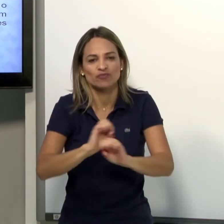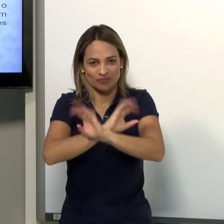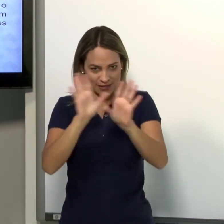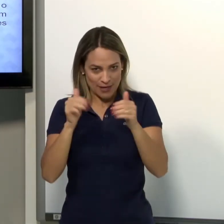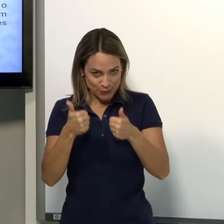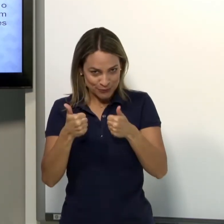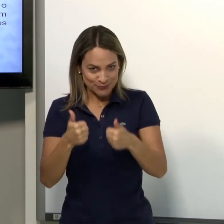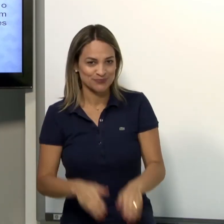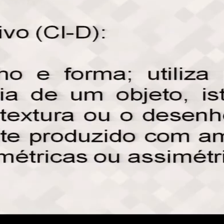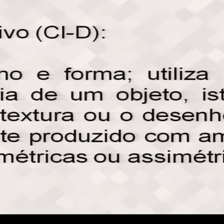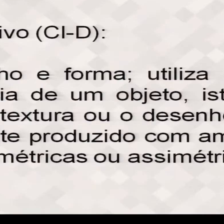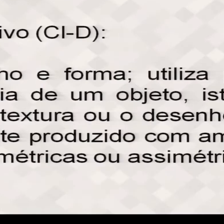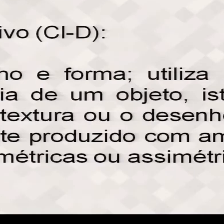especificar os detalhes.